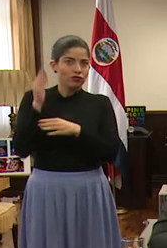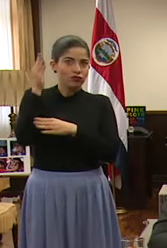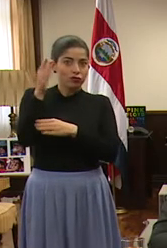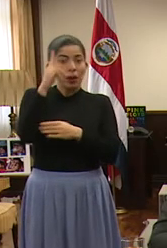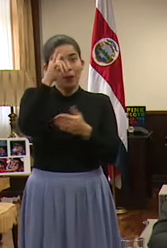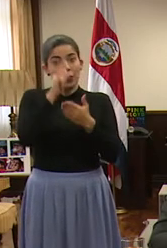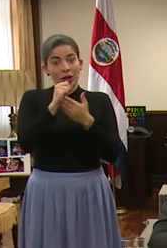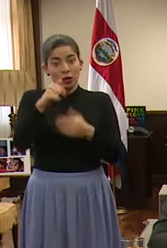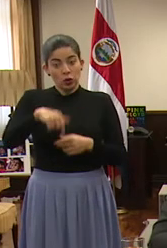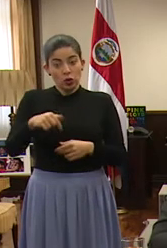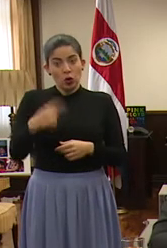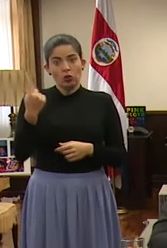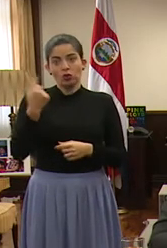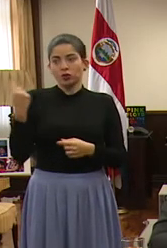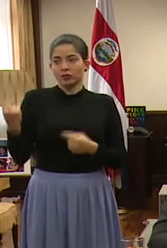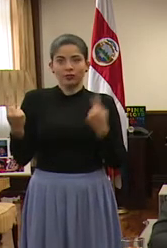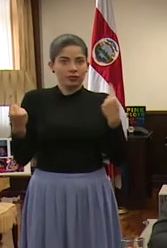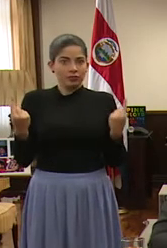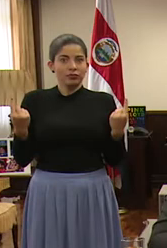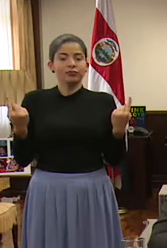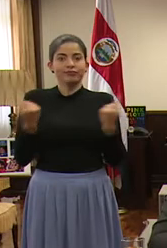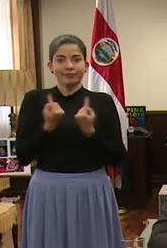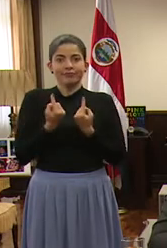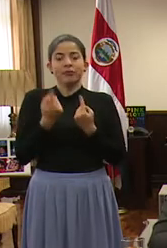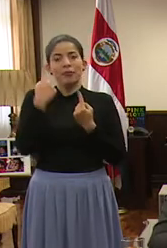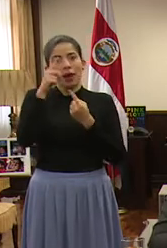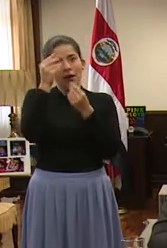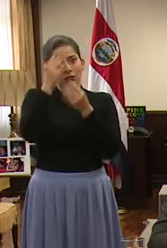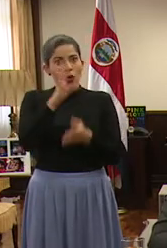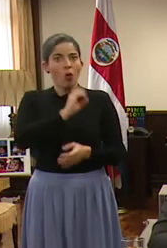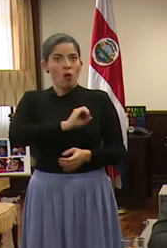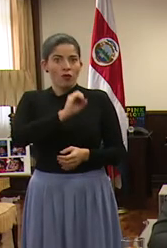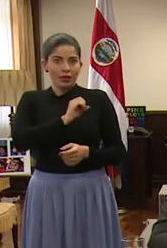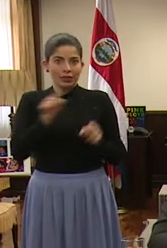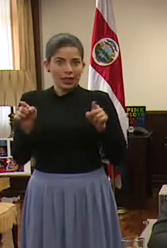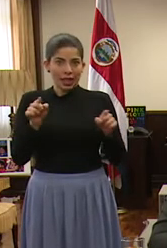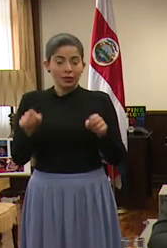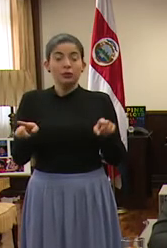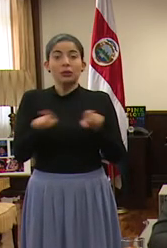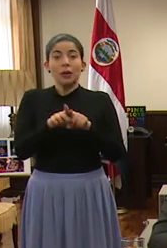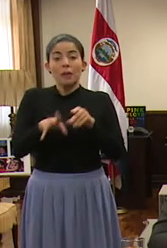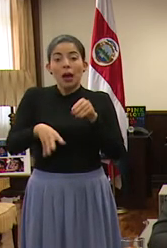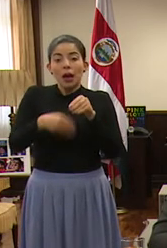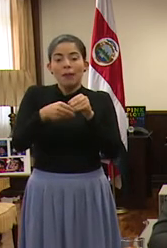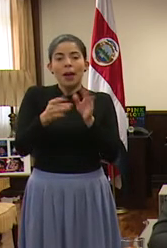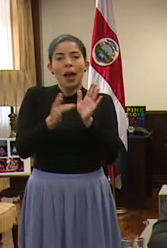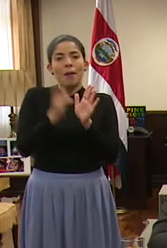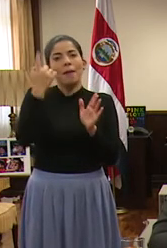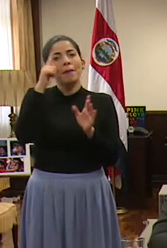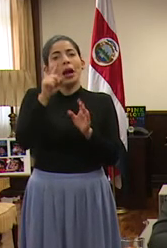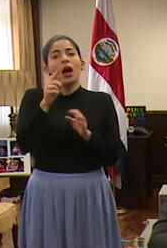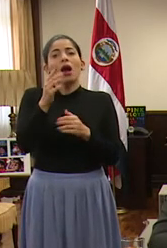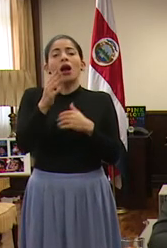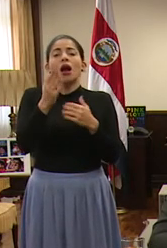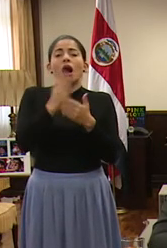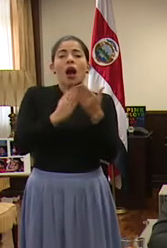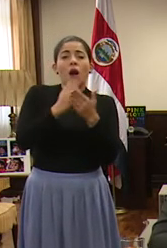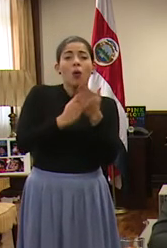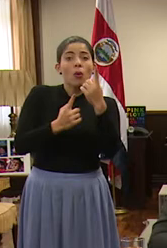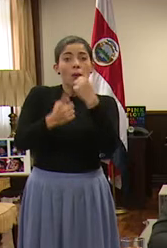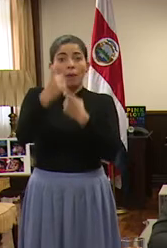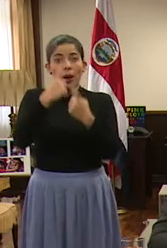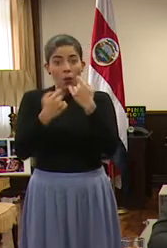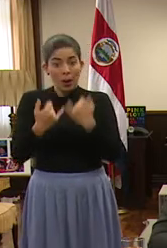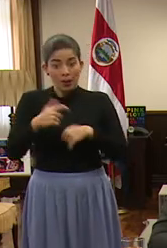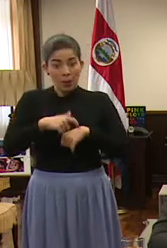los doctores Marín como Bosa los que darán este reporte oficial. Además, aprovecharemos para contestar algunas de las preguntas en